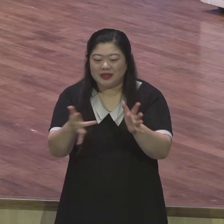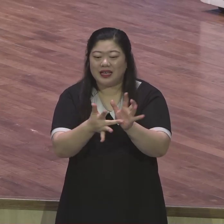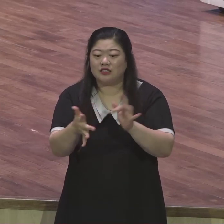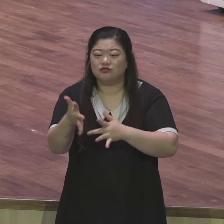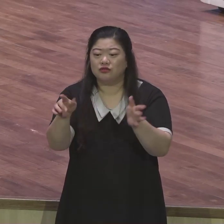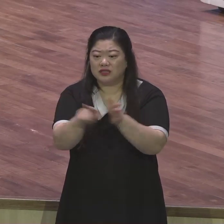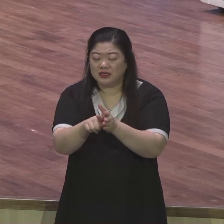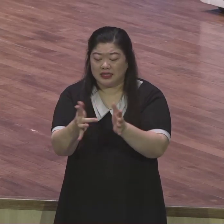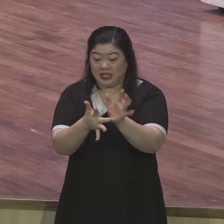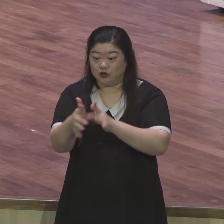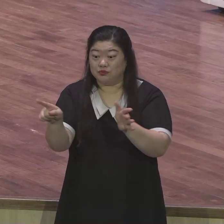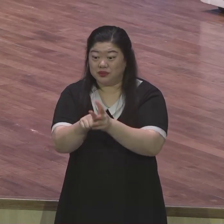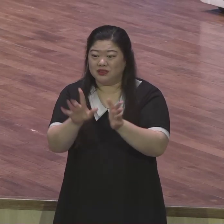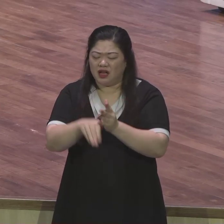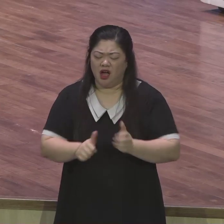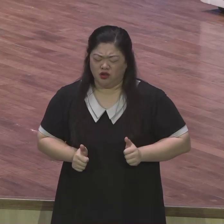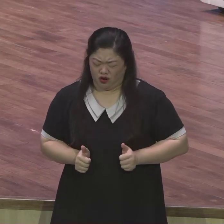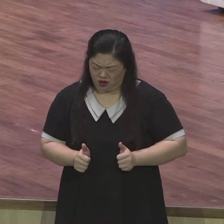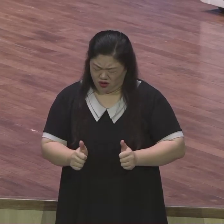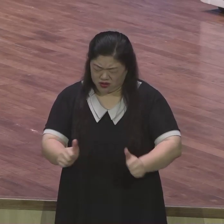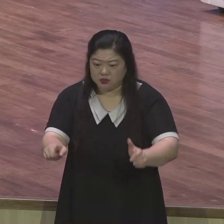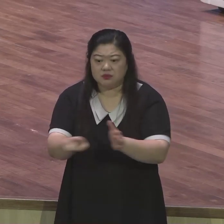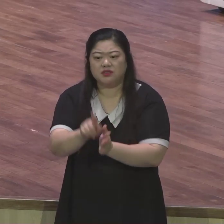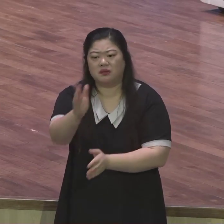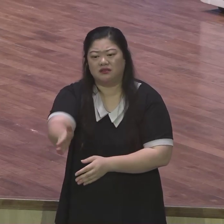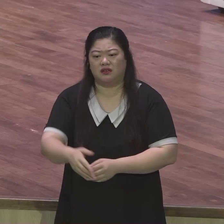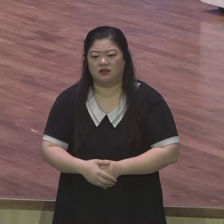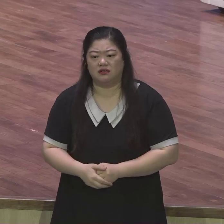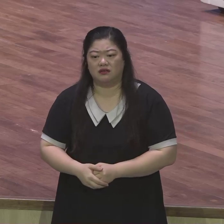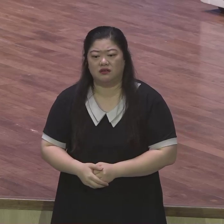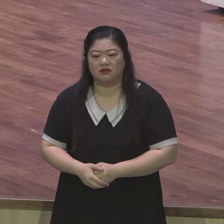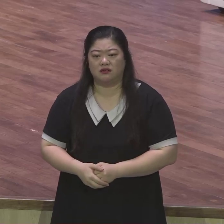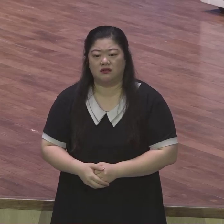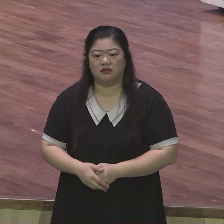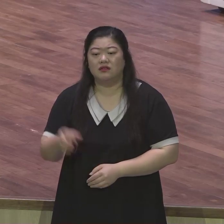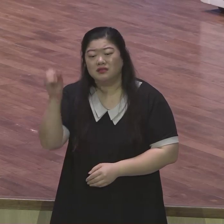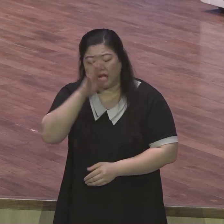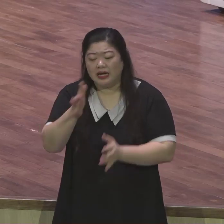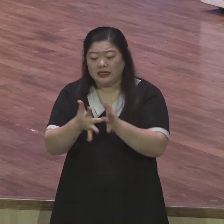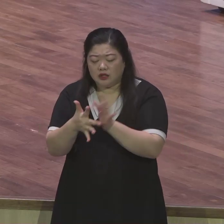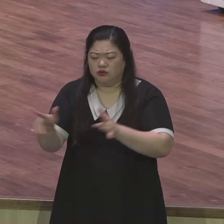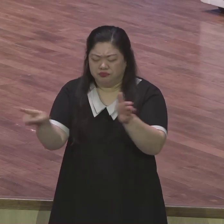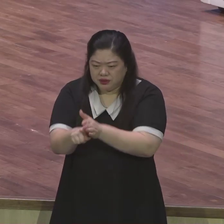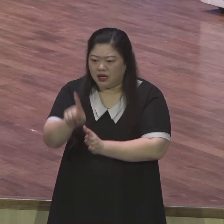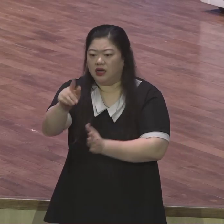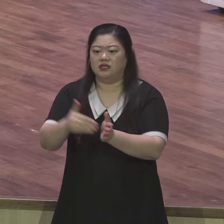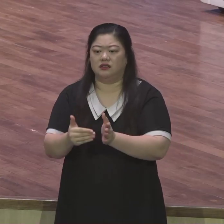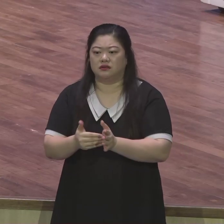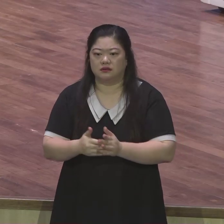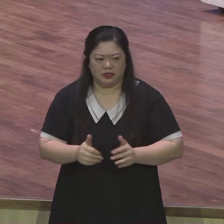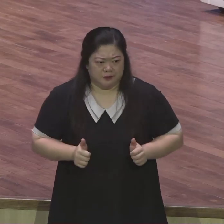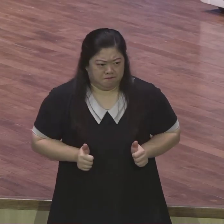바랍니다 아들이 아버지를 세게 믿거나 열심히 믿거나 성실하게 믿지 않아요 그냥 믿는 거예요 나의 아버지를